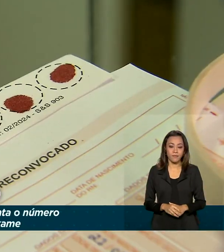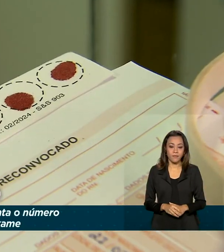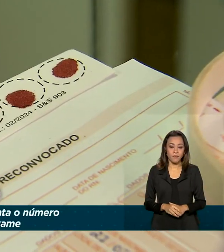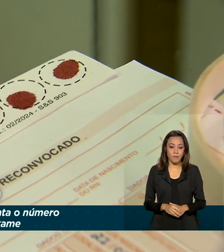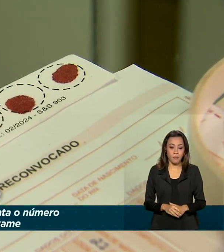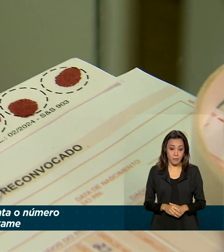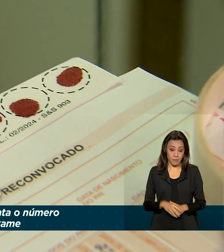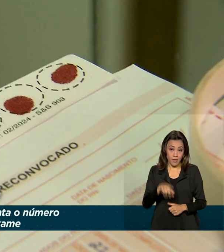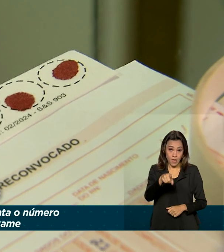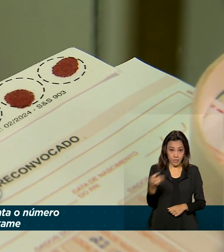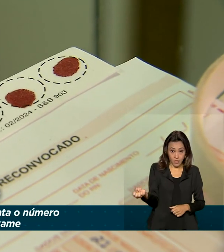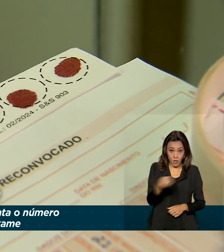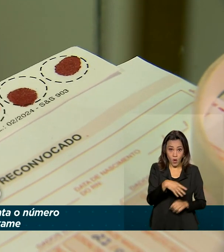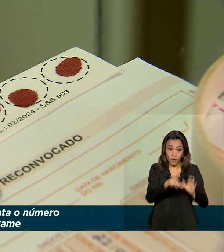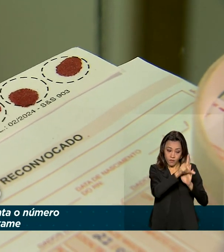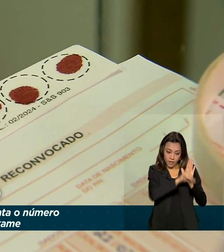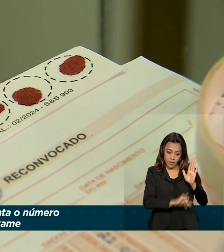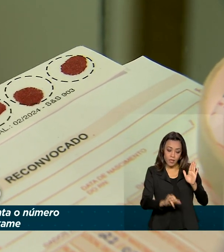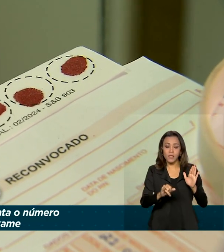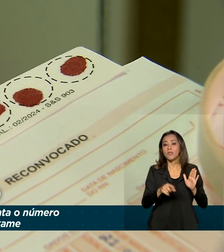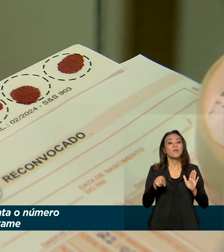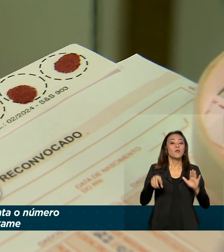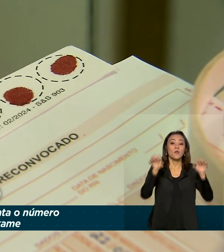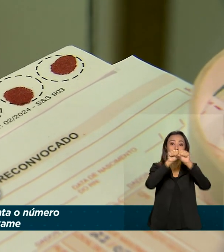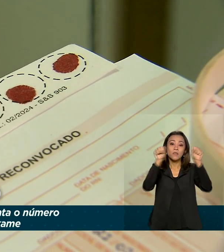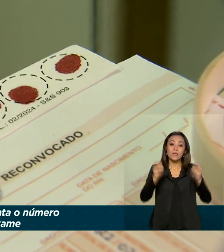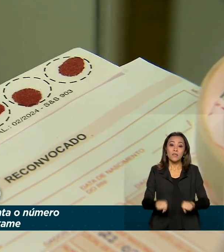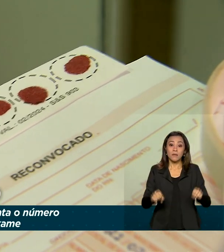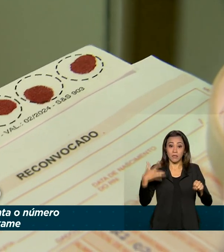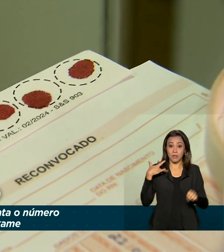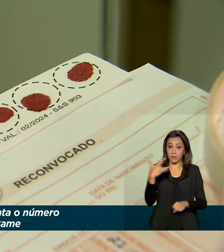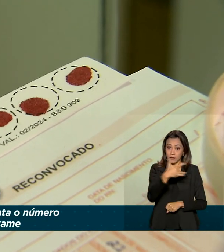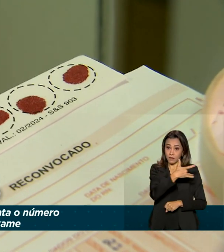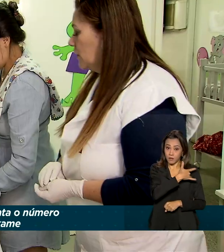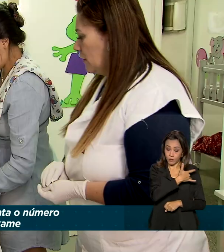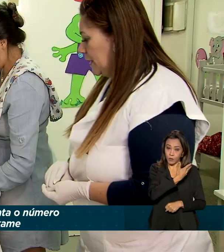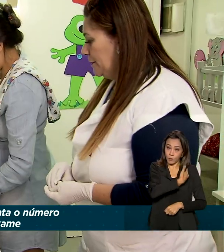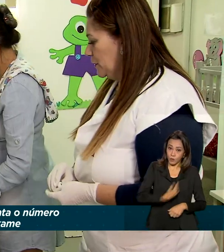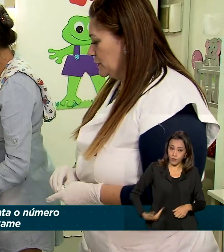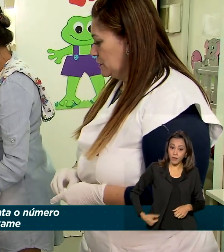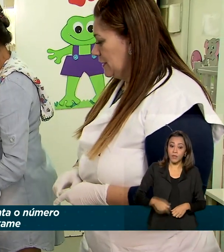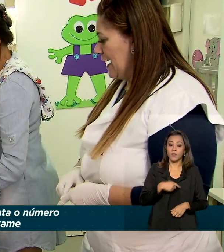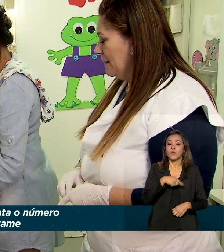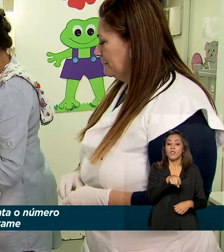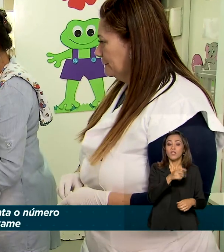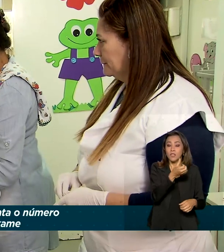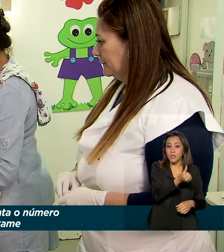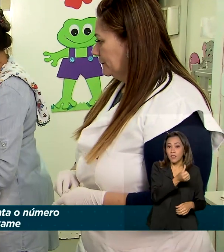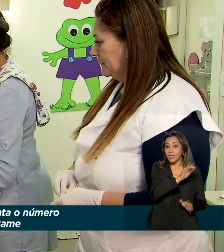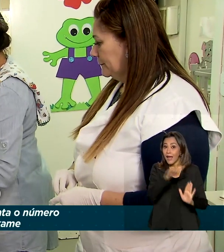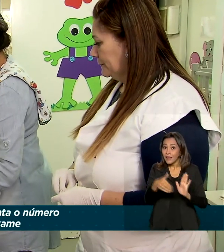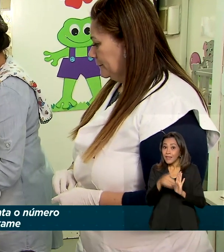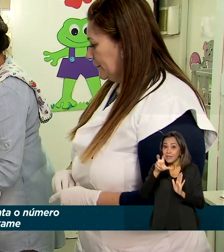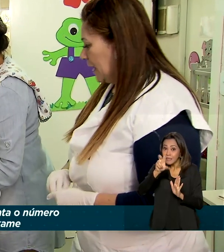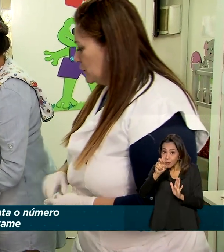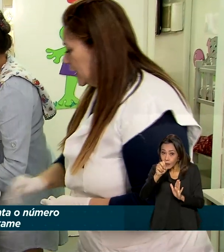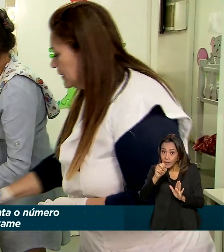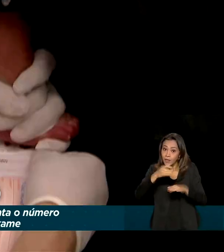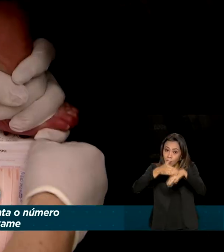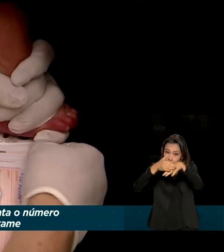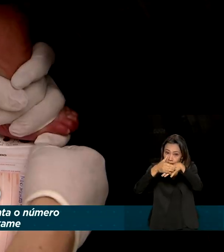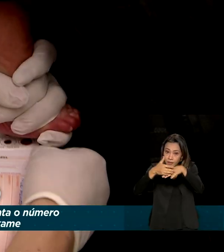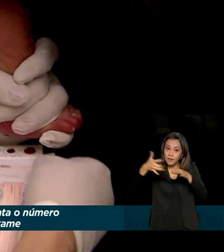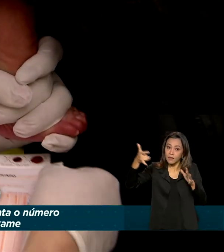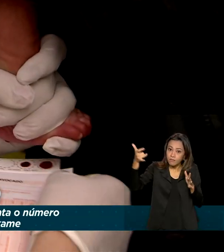Com a nova lei, o SUS terá um ano para aumentar para 50 os tipos de doenças detectadas pelo teste.